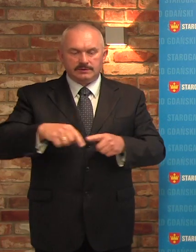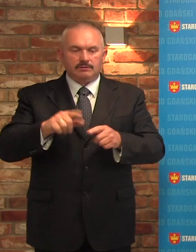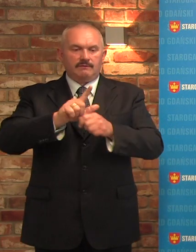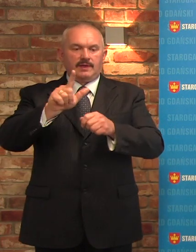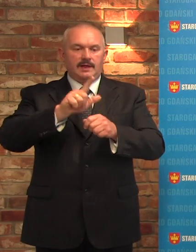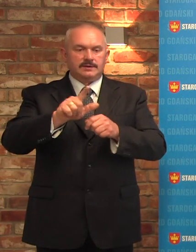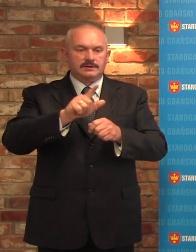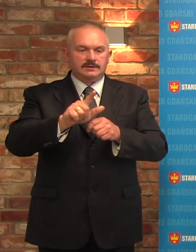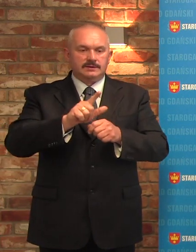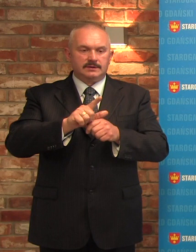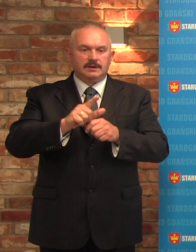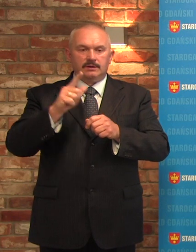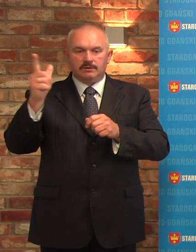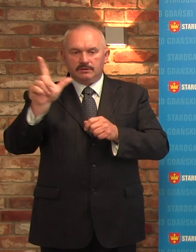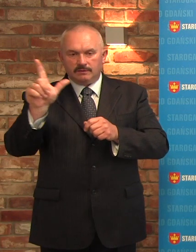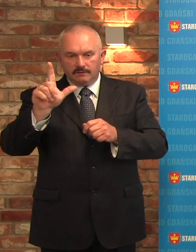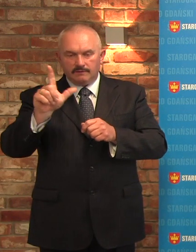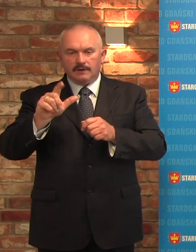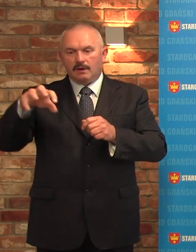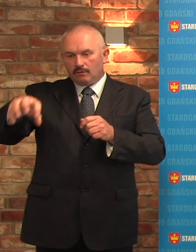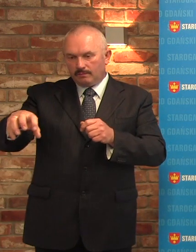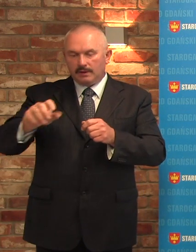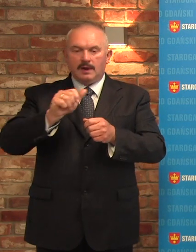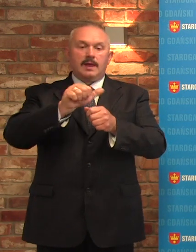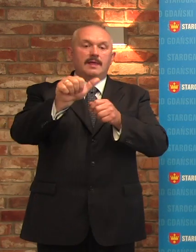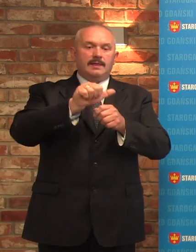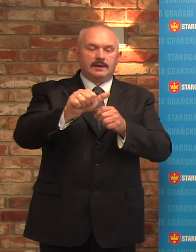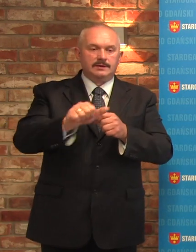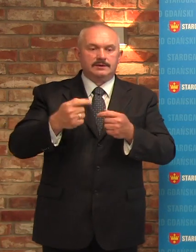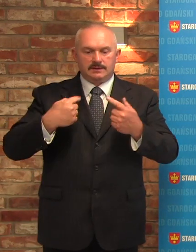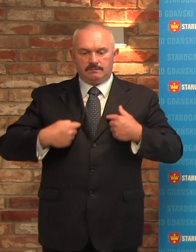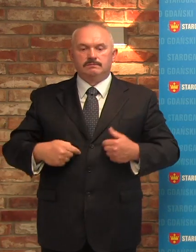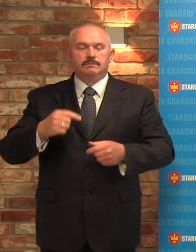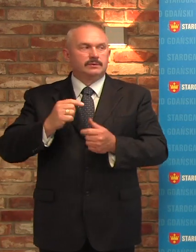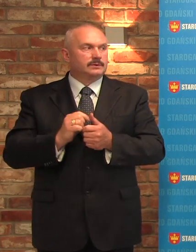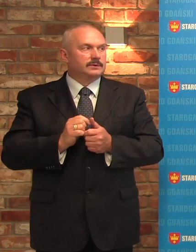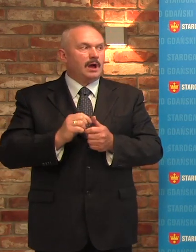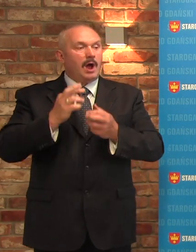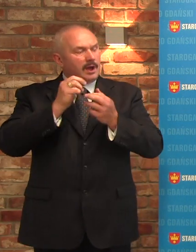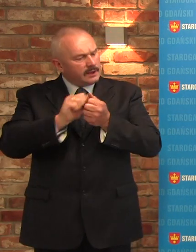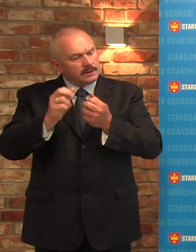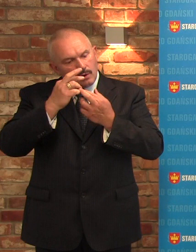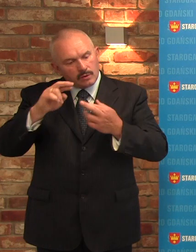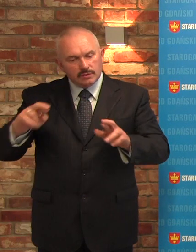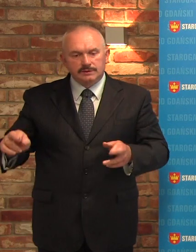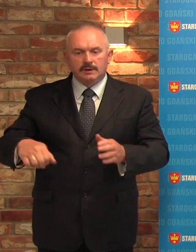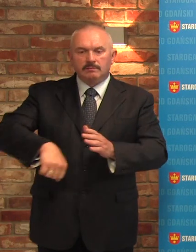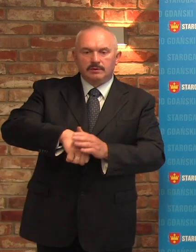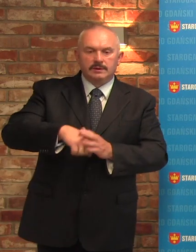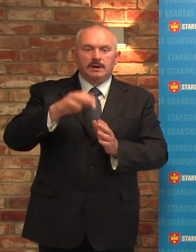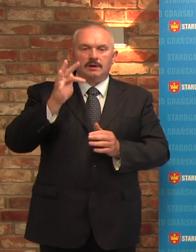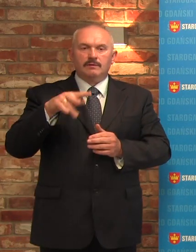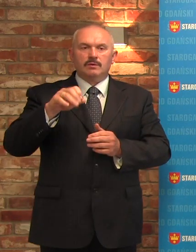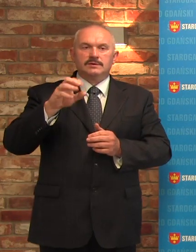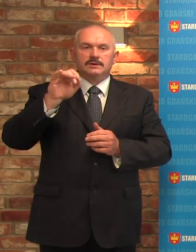drużyny, przepraszam, przez dwie drużyny po 11 zawodników. Odmiany piłki nożnej, to można sobie łatwo sprawdzić w internecie, jest to futsal,